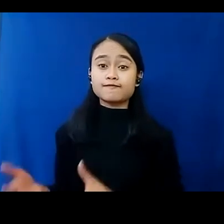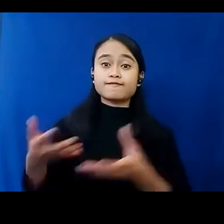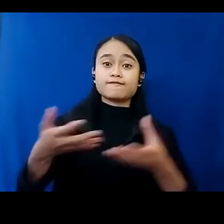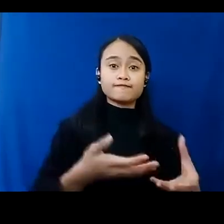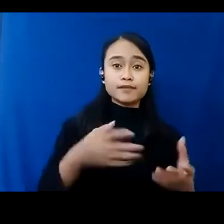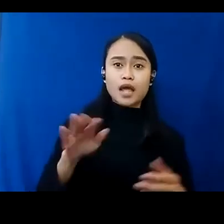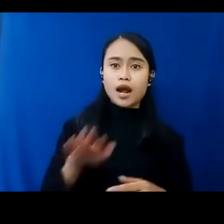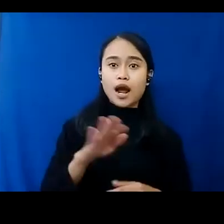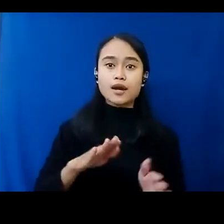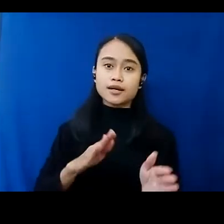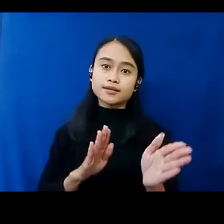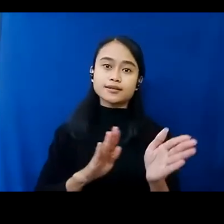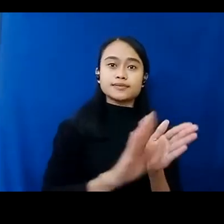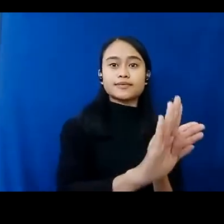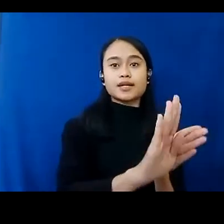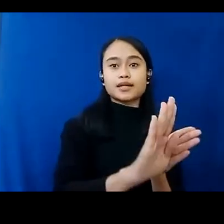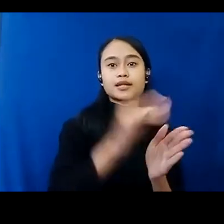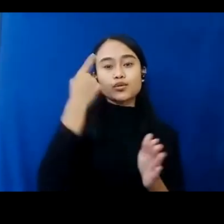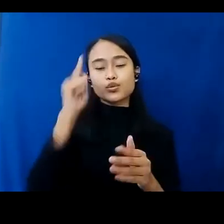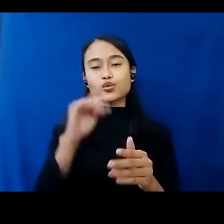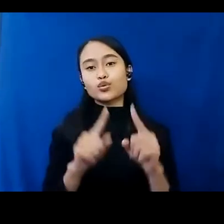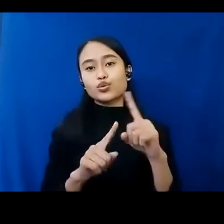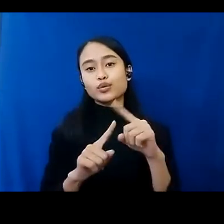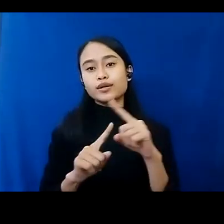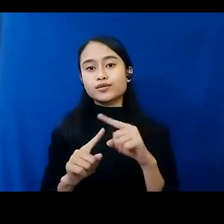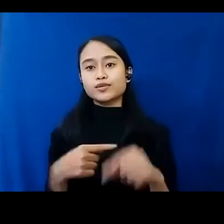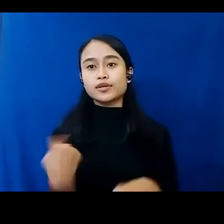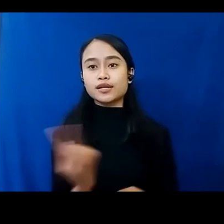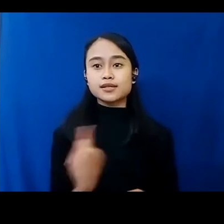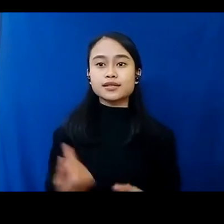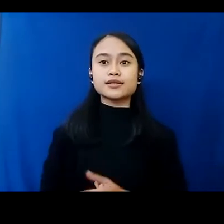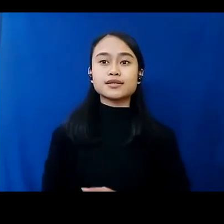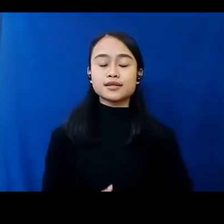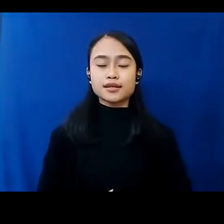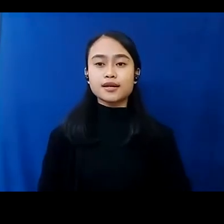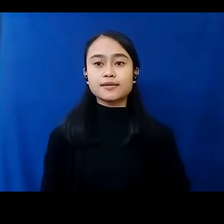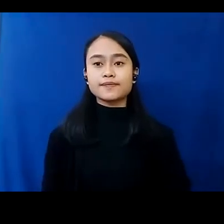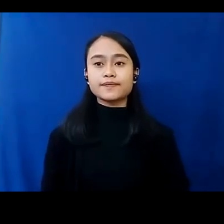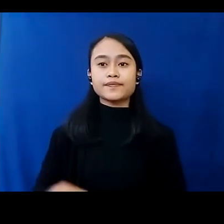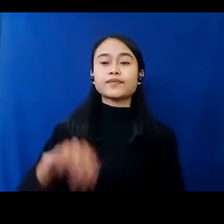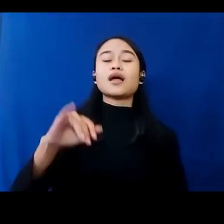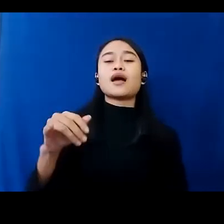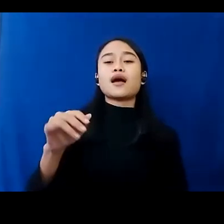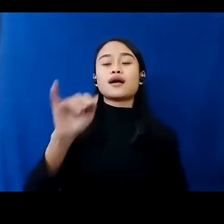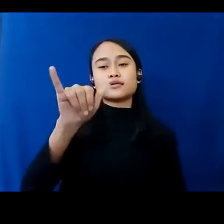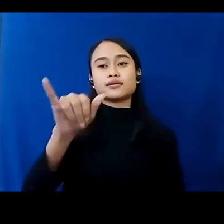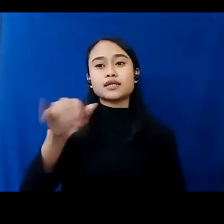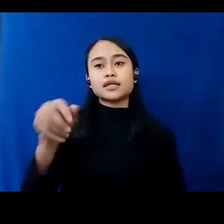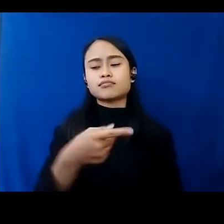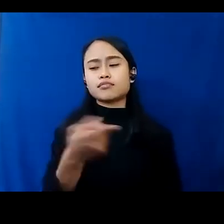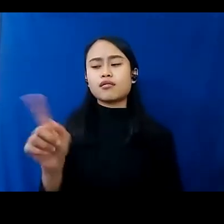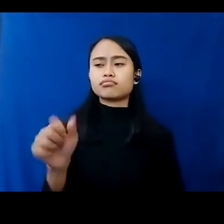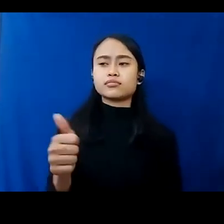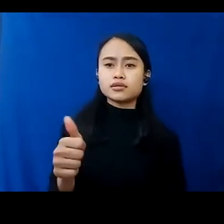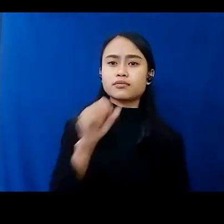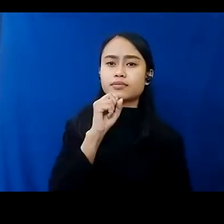All Children Including All So That They Can Tell The Adults And The People With The Money And The Power How They Could Be